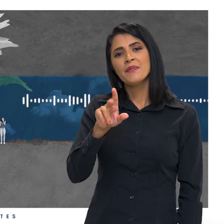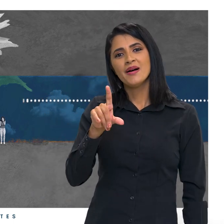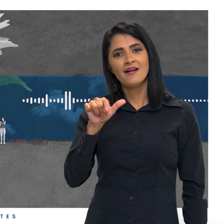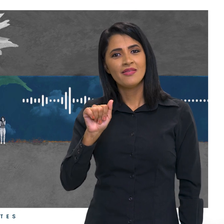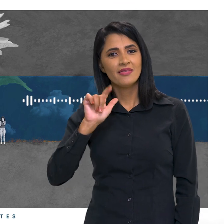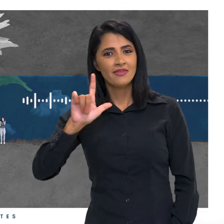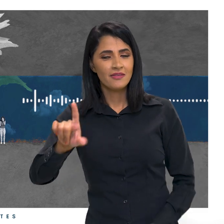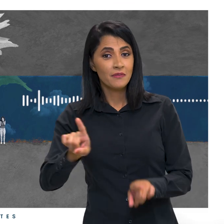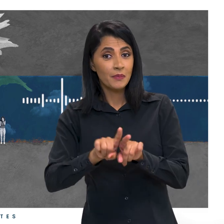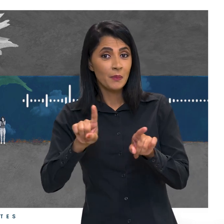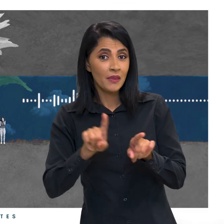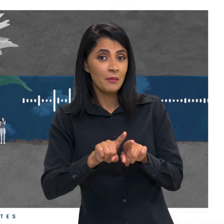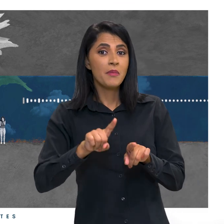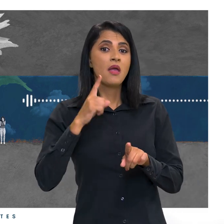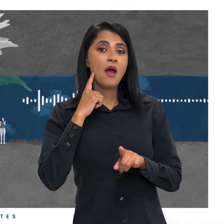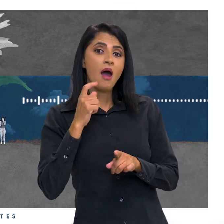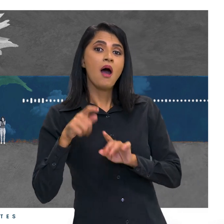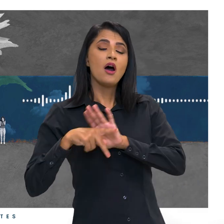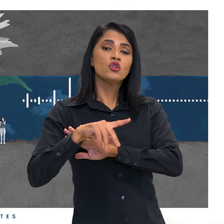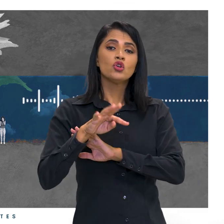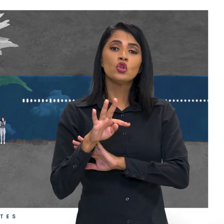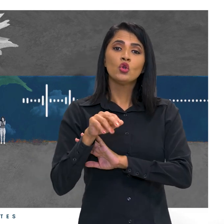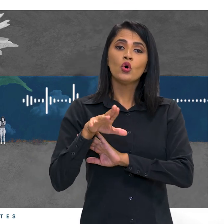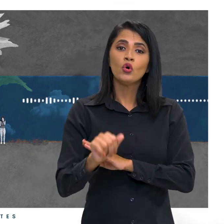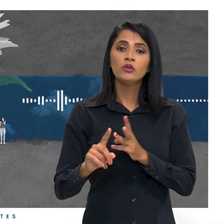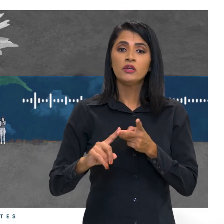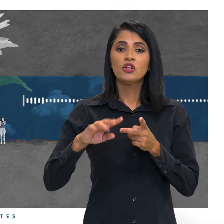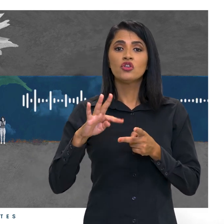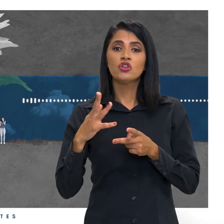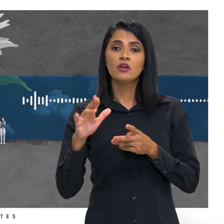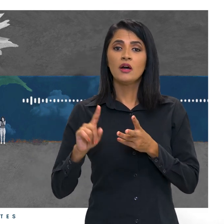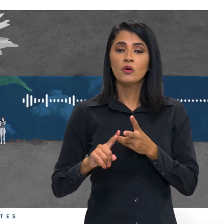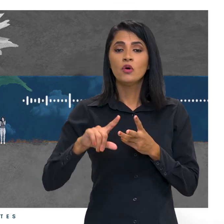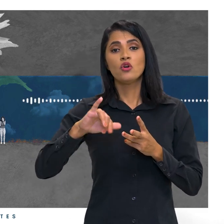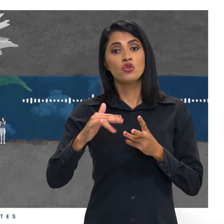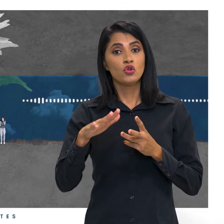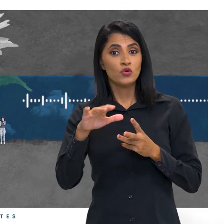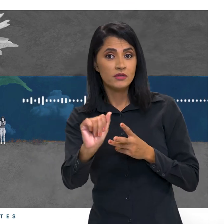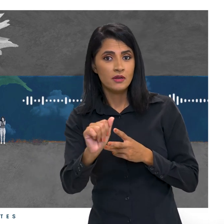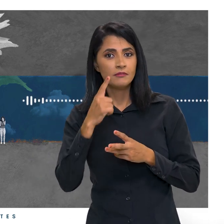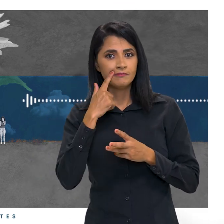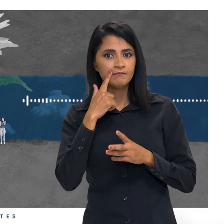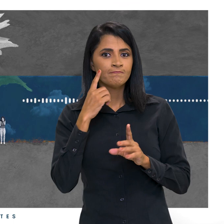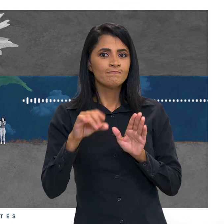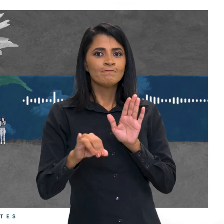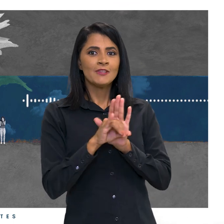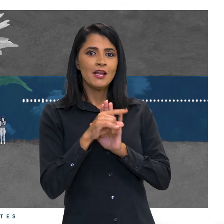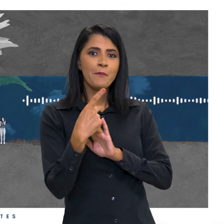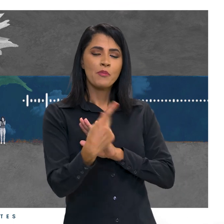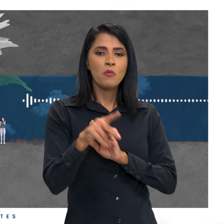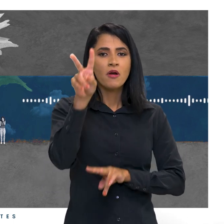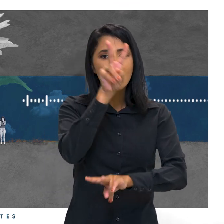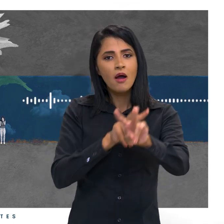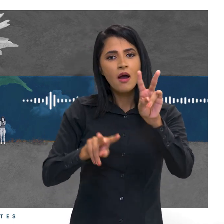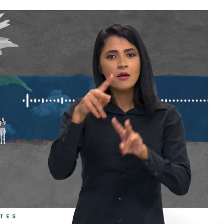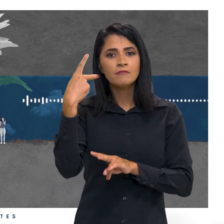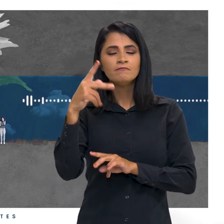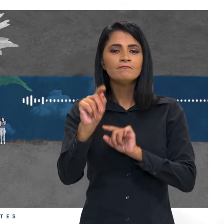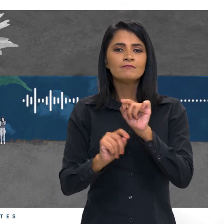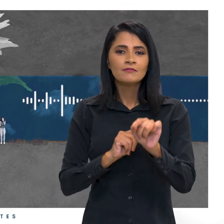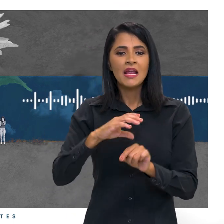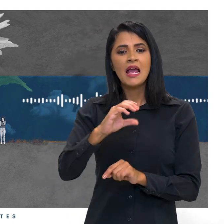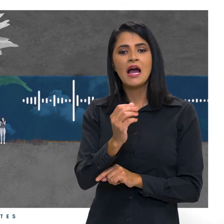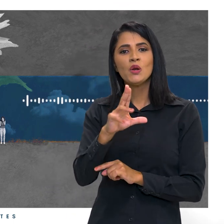ainda com operação de áudio de Tony Godoy, Thiago Coelho e Josemar França. A identidade visual tem concepção e design de Caroline